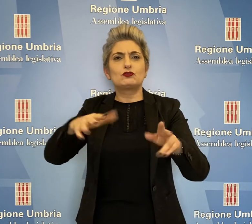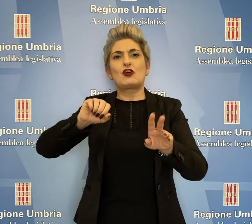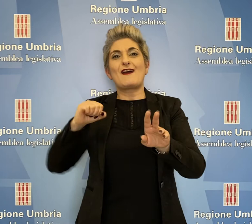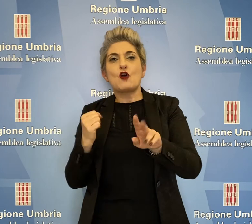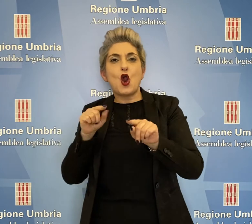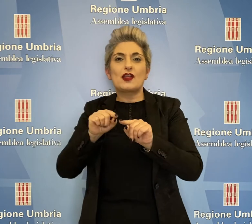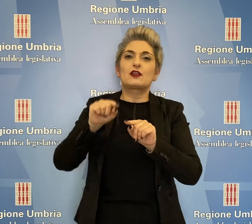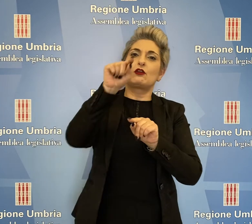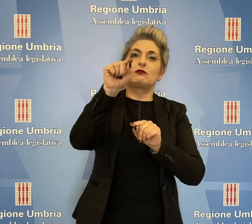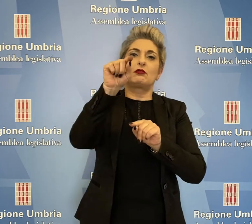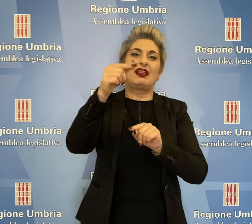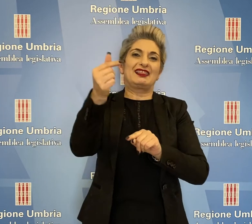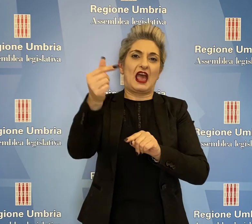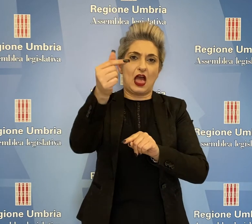'Umbria alla rete nazionale.